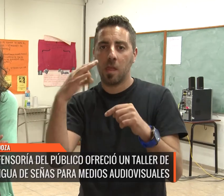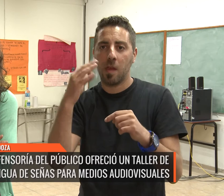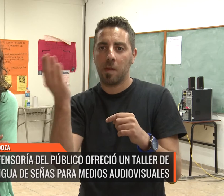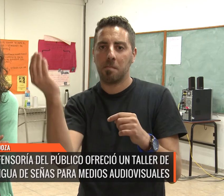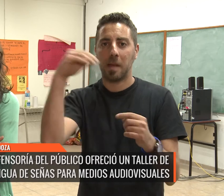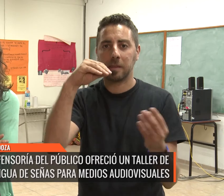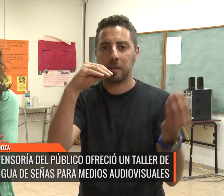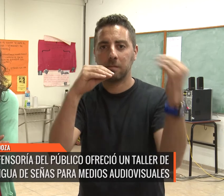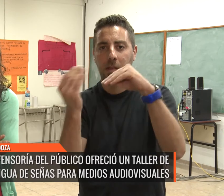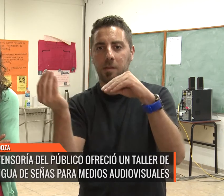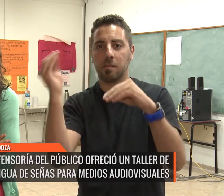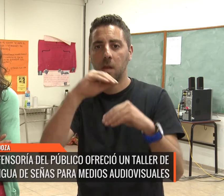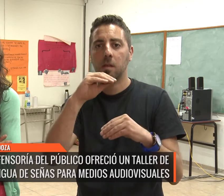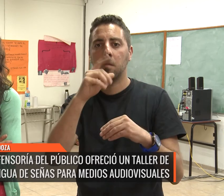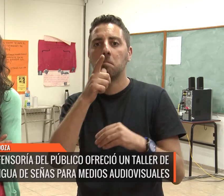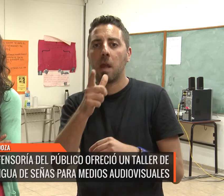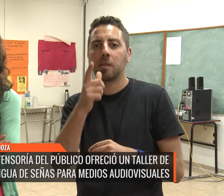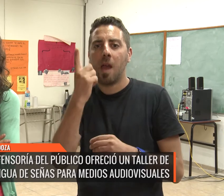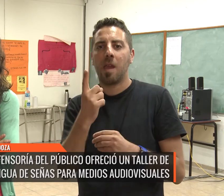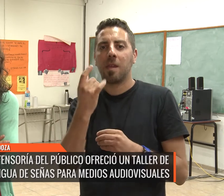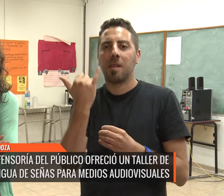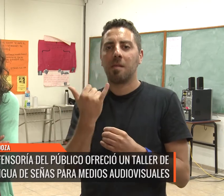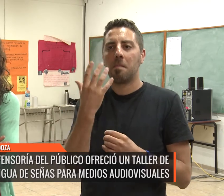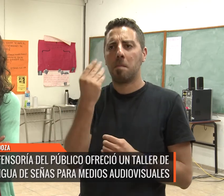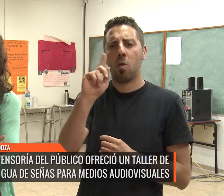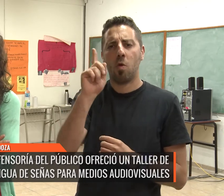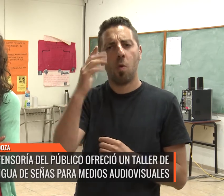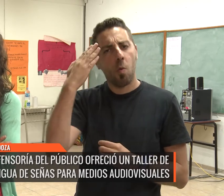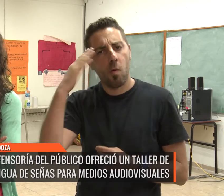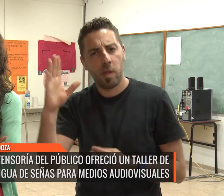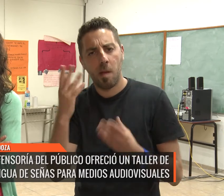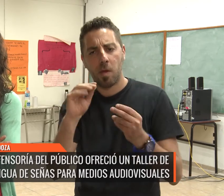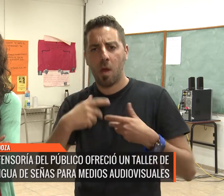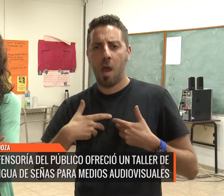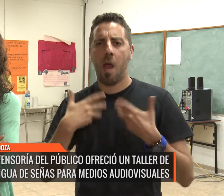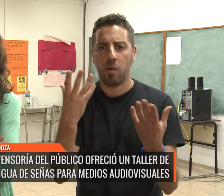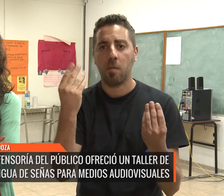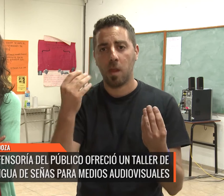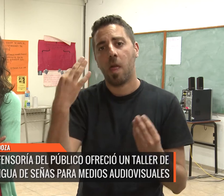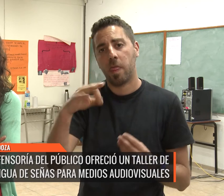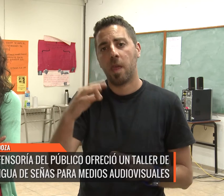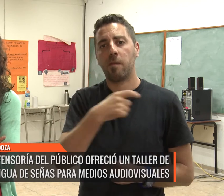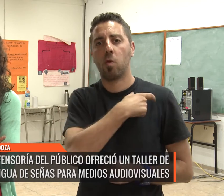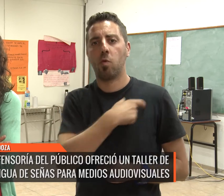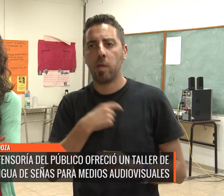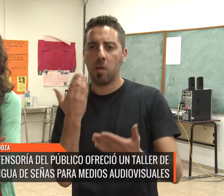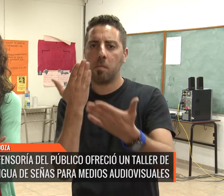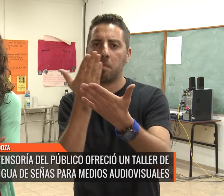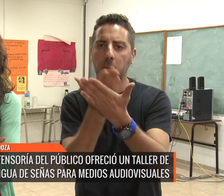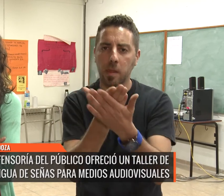Que no tengan miedos. Que puedan pedir ayuda justamente a los organismos estatales. Considero que es un